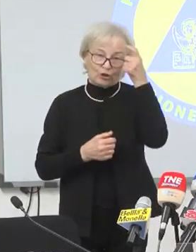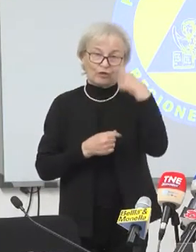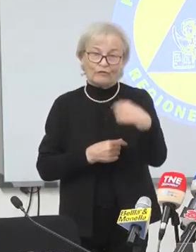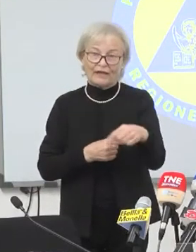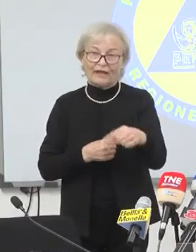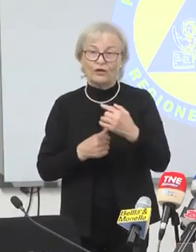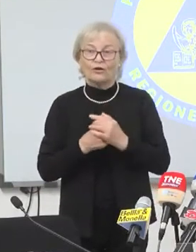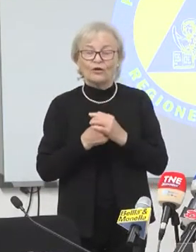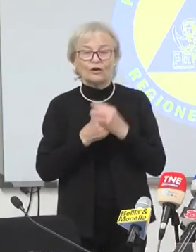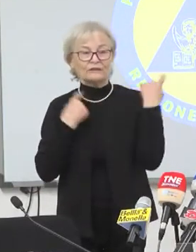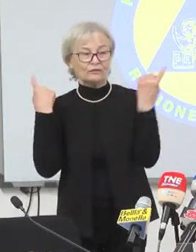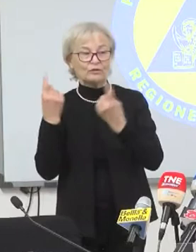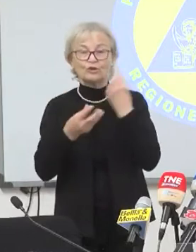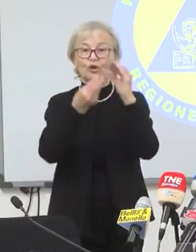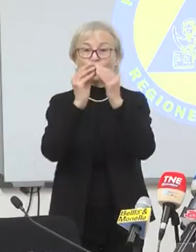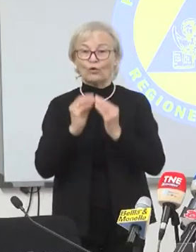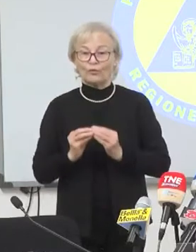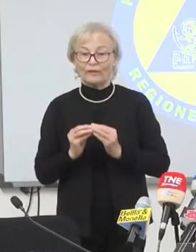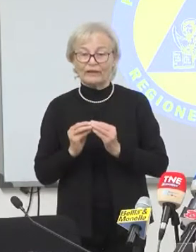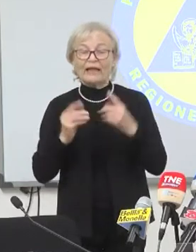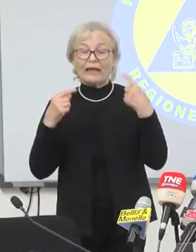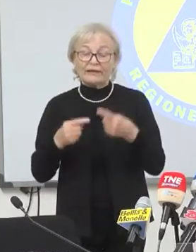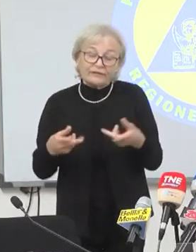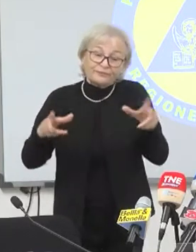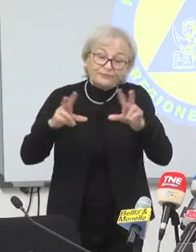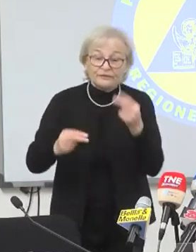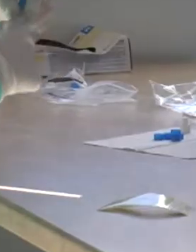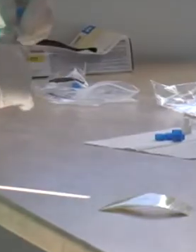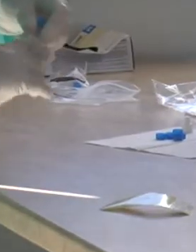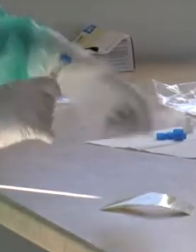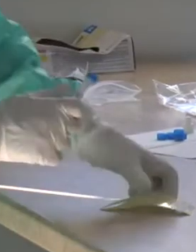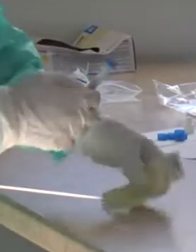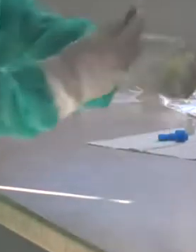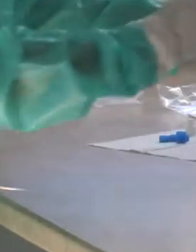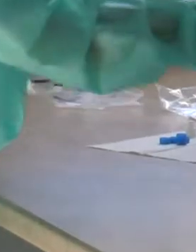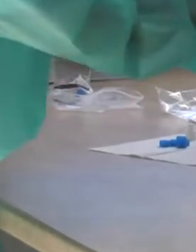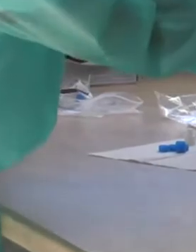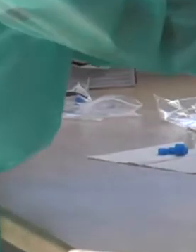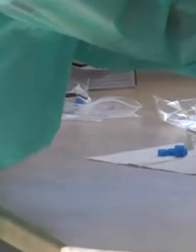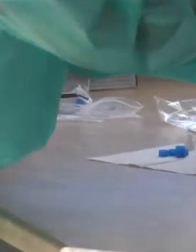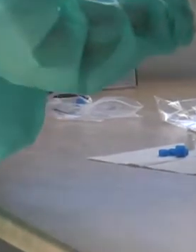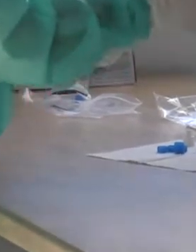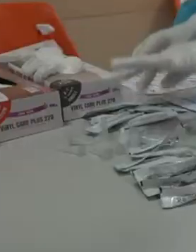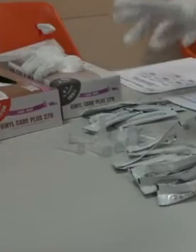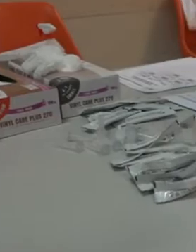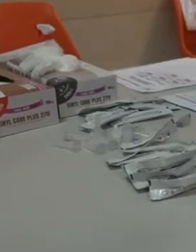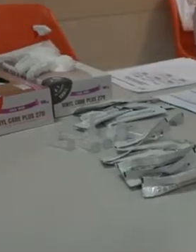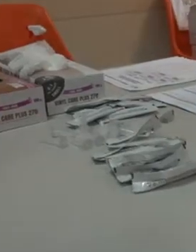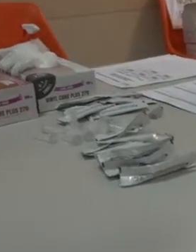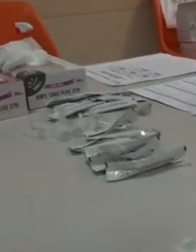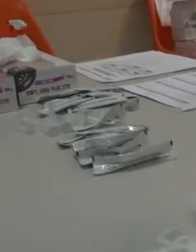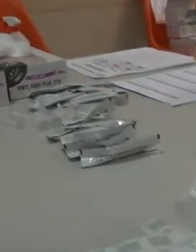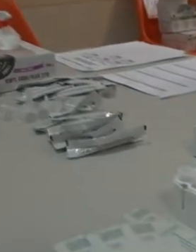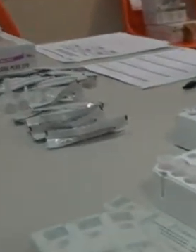adesso sta rivedendo questo tipo di percorso. Insomma, rivedere le azioni di sanità